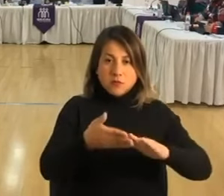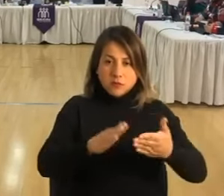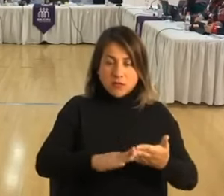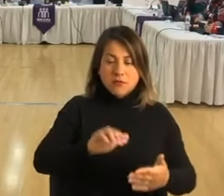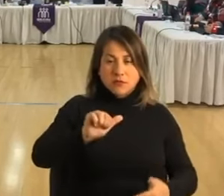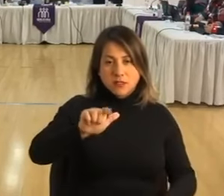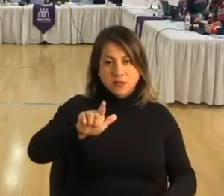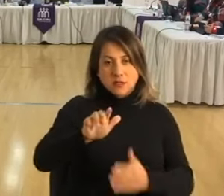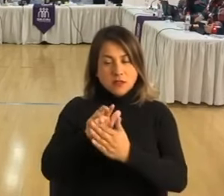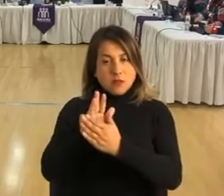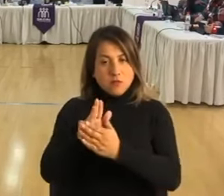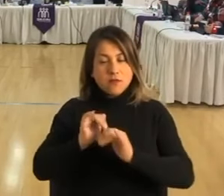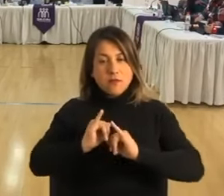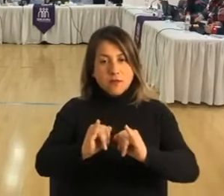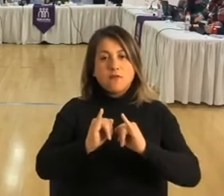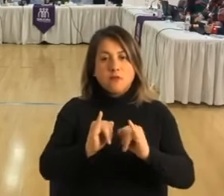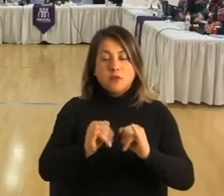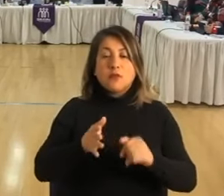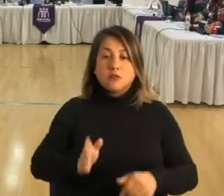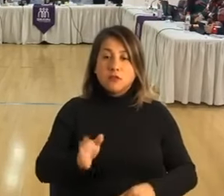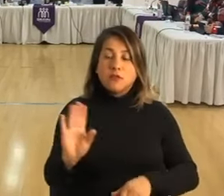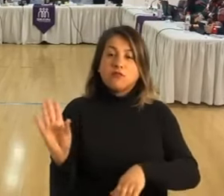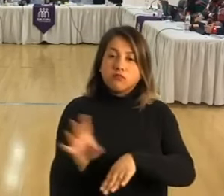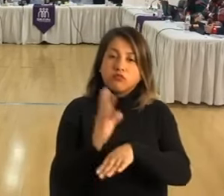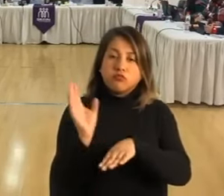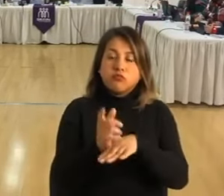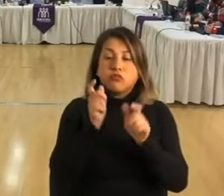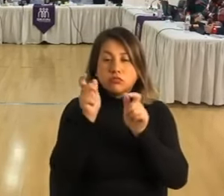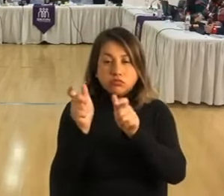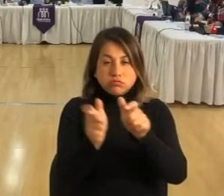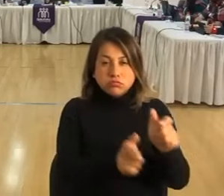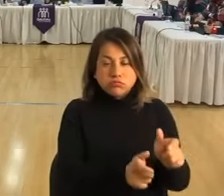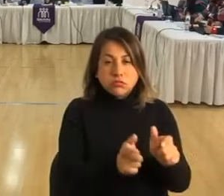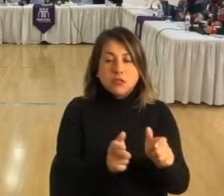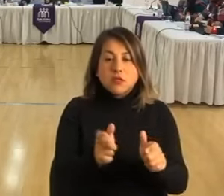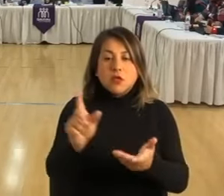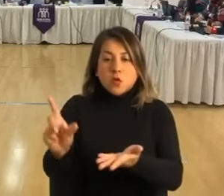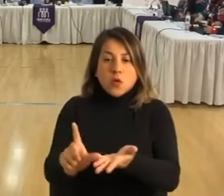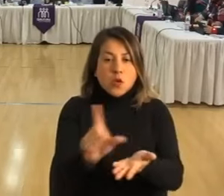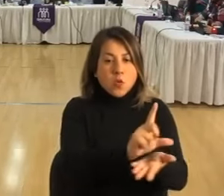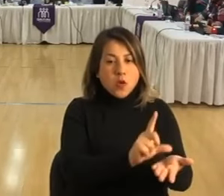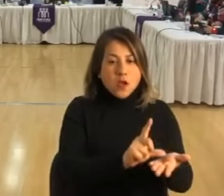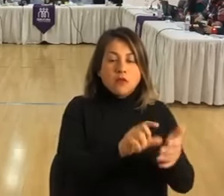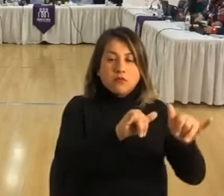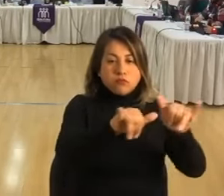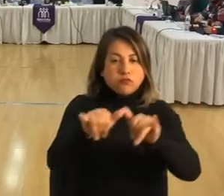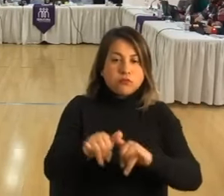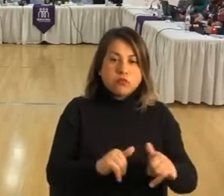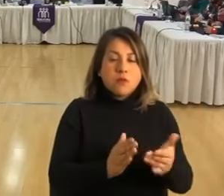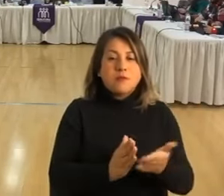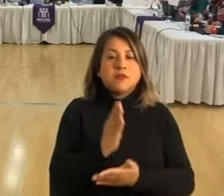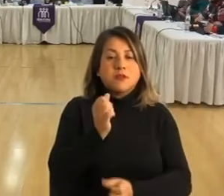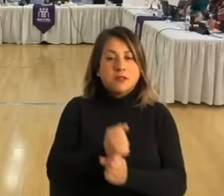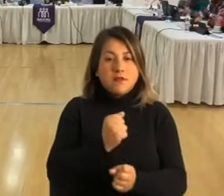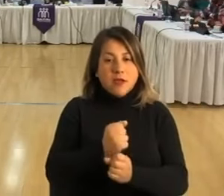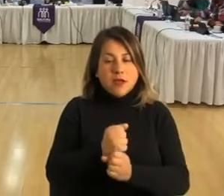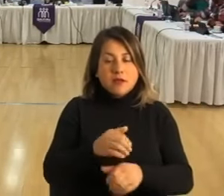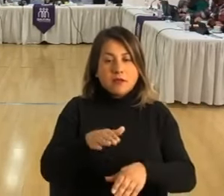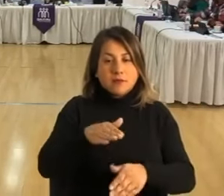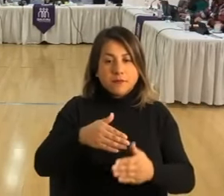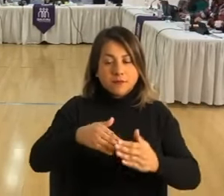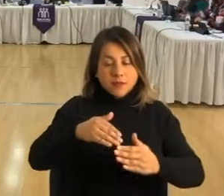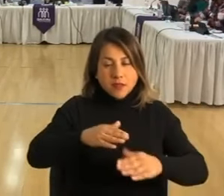6.7.9, informe que se mantienen patrullajes preventivos y puntos fijos desde que comenzaron los trabajos de pavimentación de calle